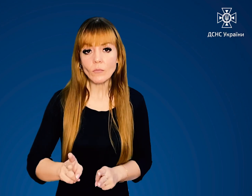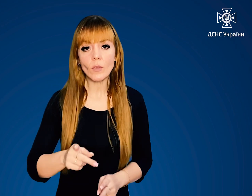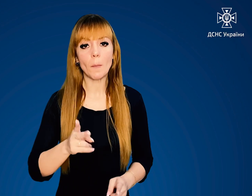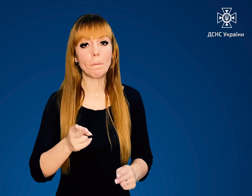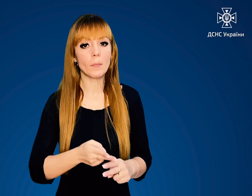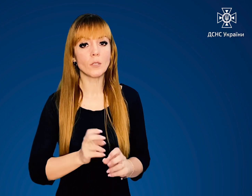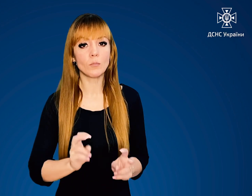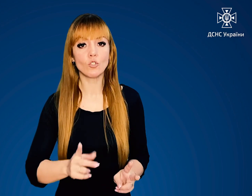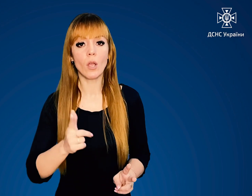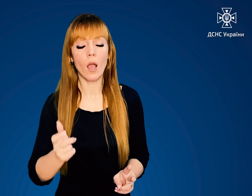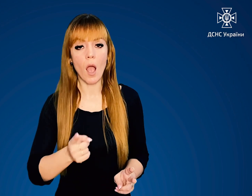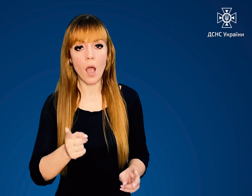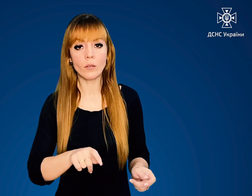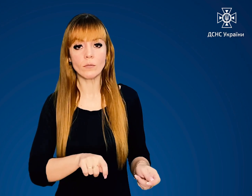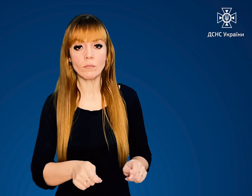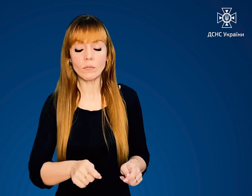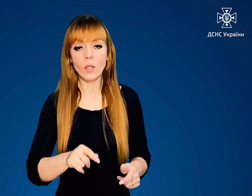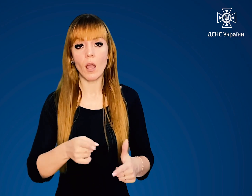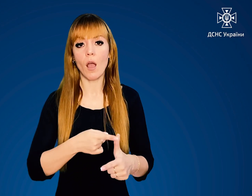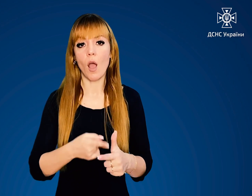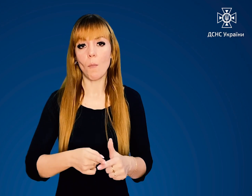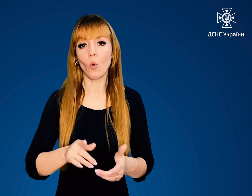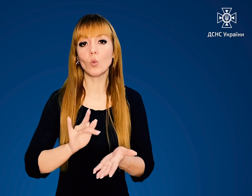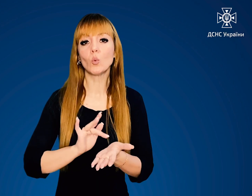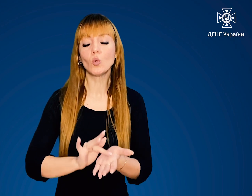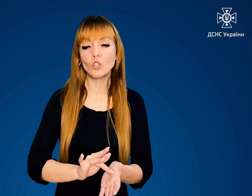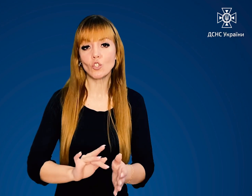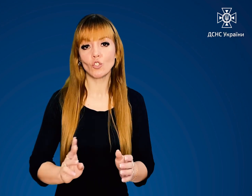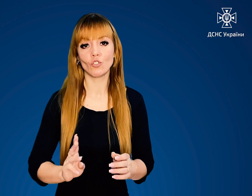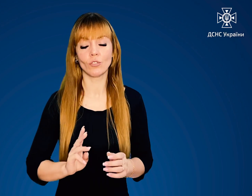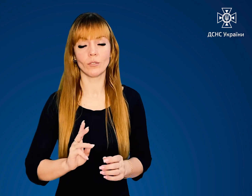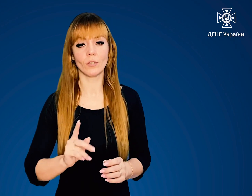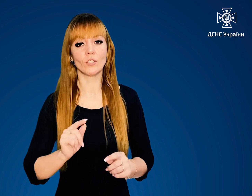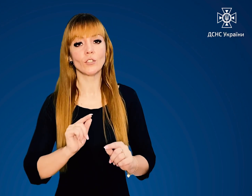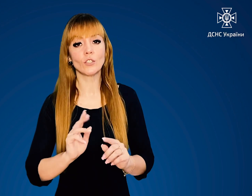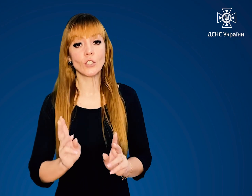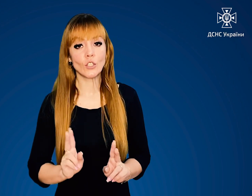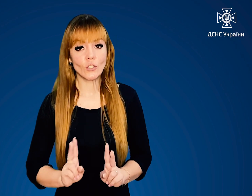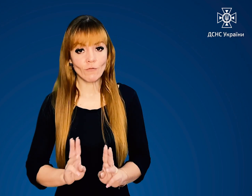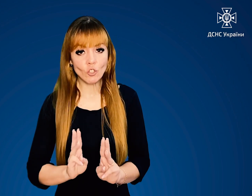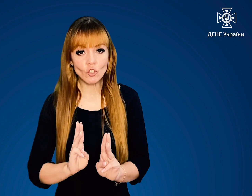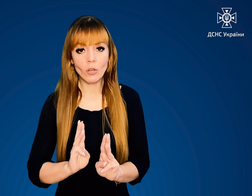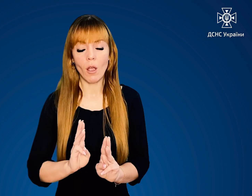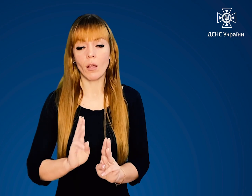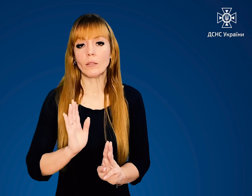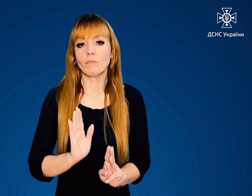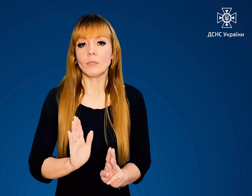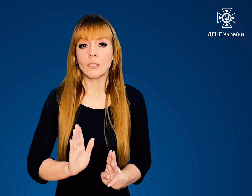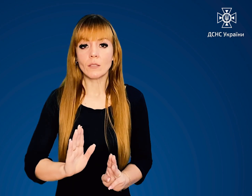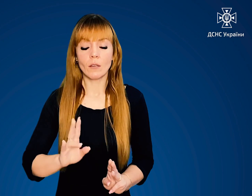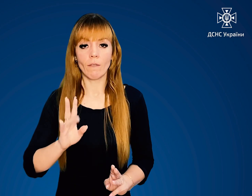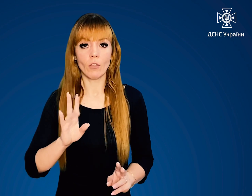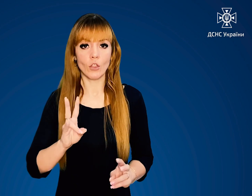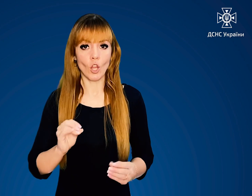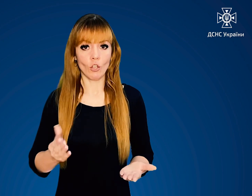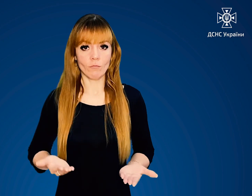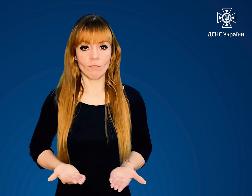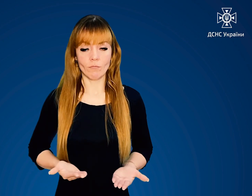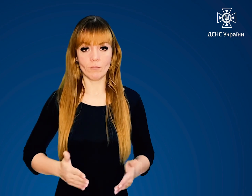їжу безпечно на газових плитах чи туристичних пальниках Свічках тільки в нежитлових та добре